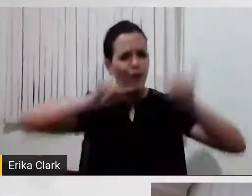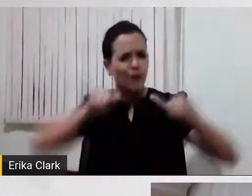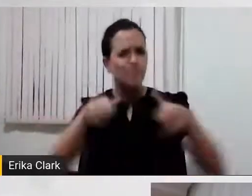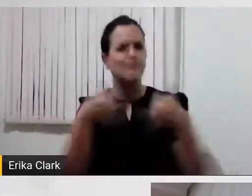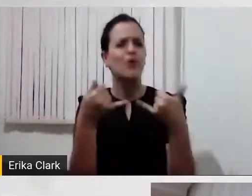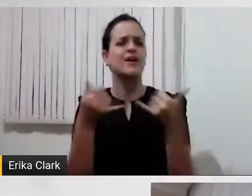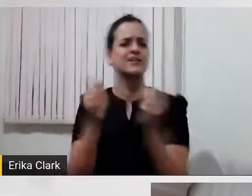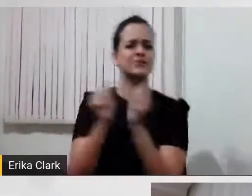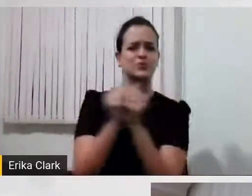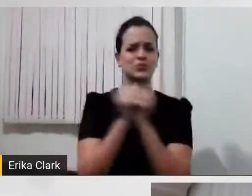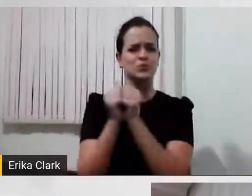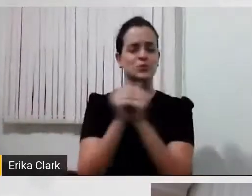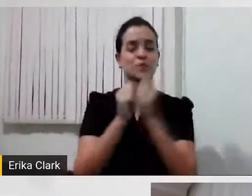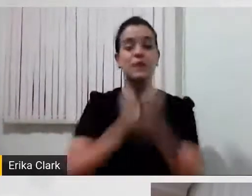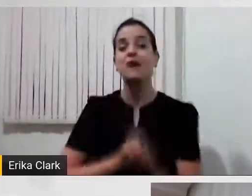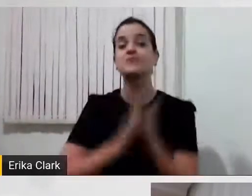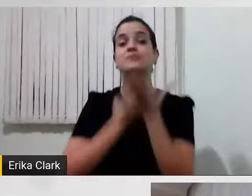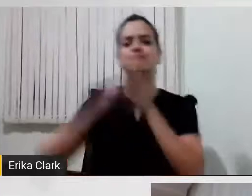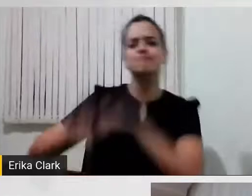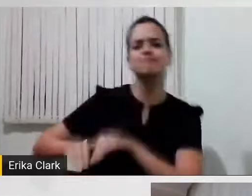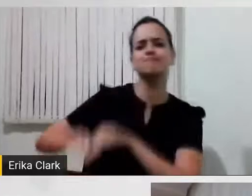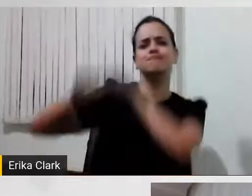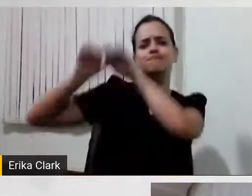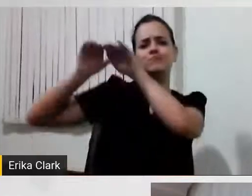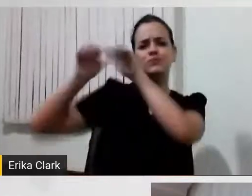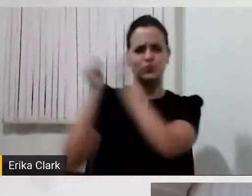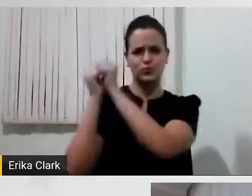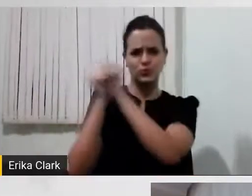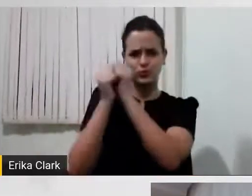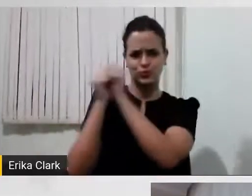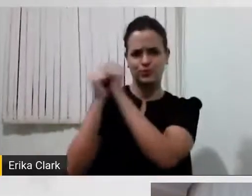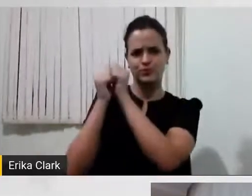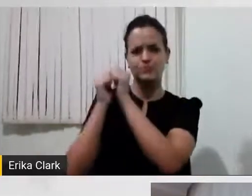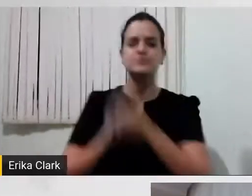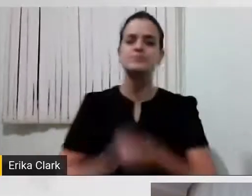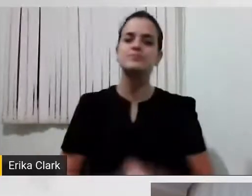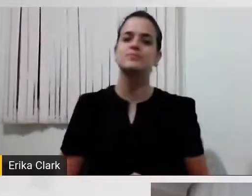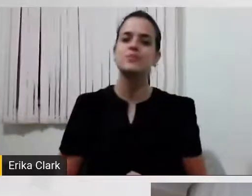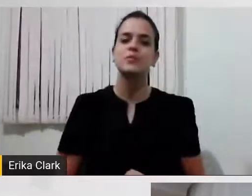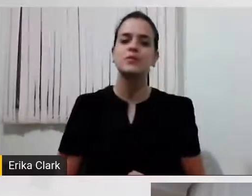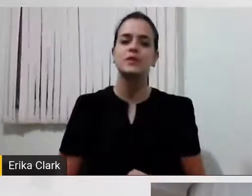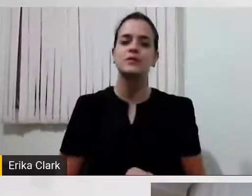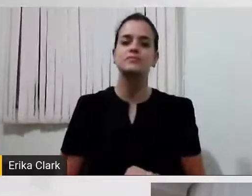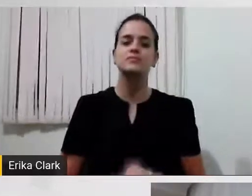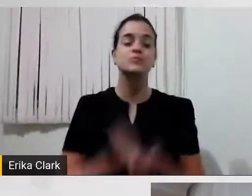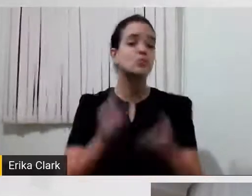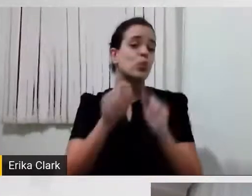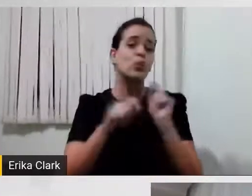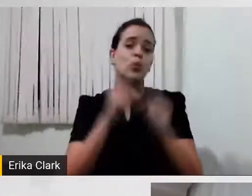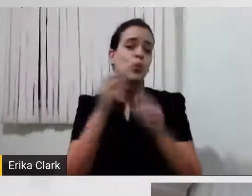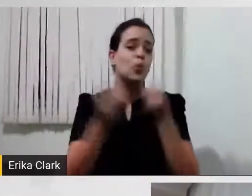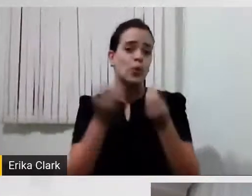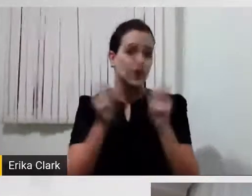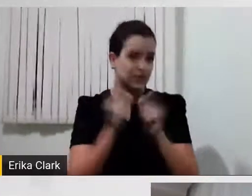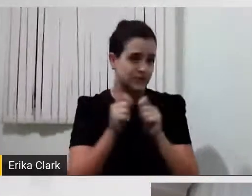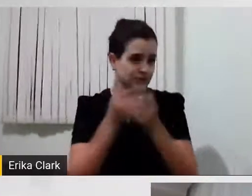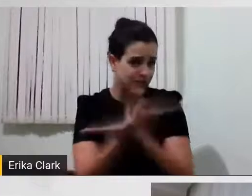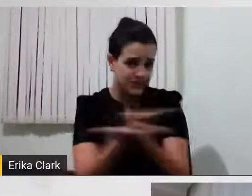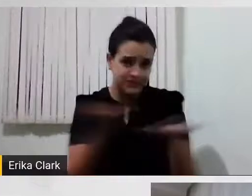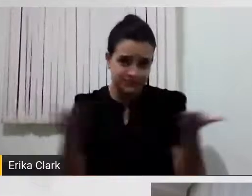expressar, de crescer juntas. Então, o que a gente faz para isso? Como a gente faz isso? Isso pode ser